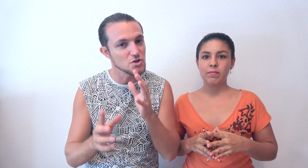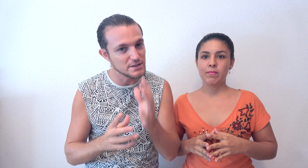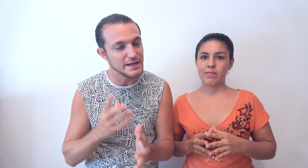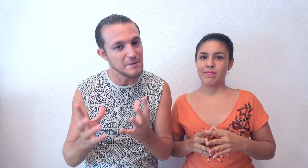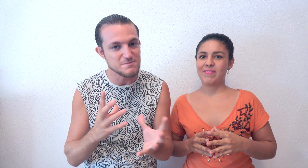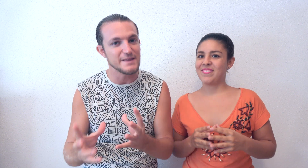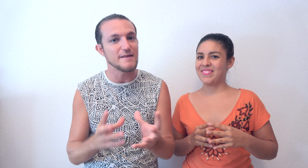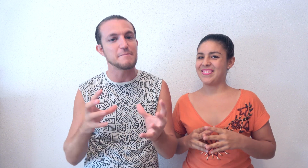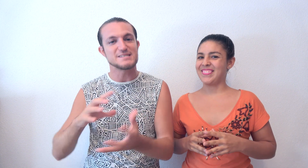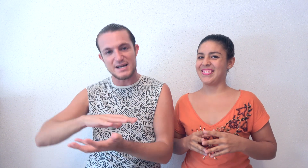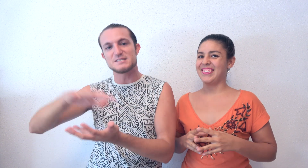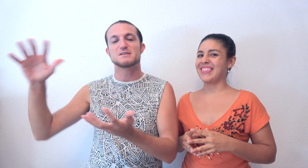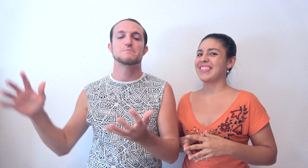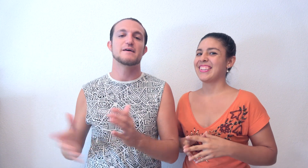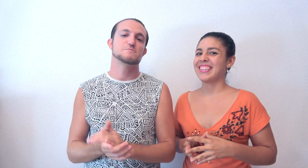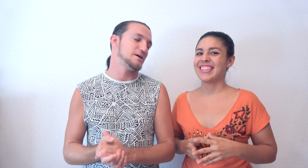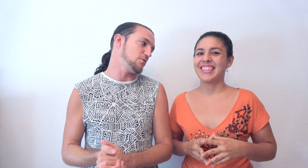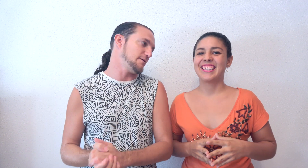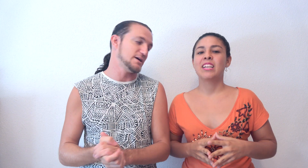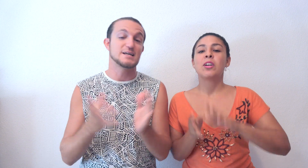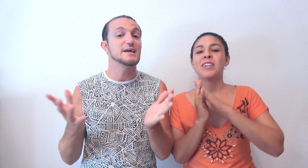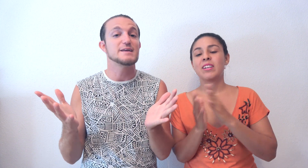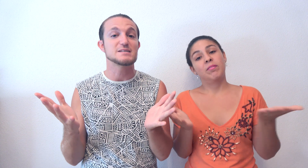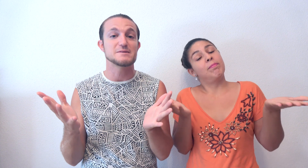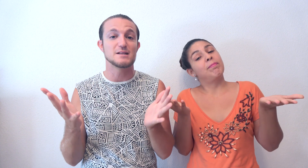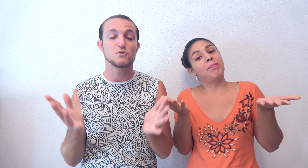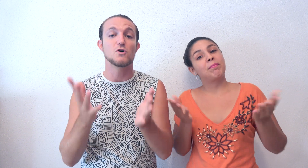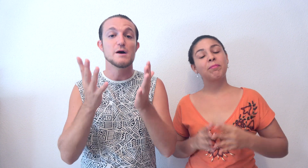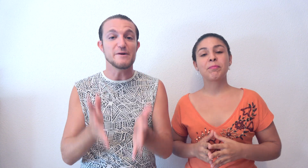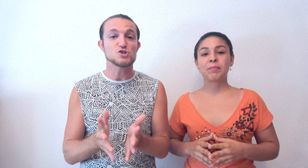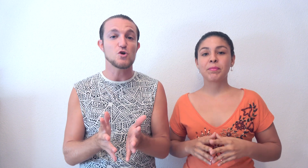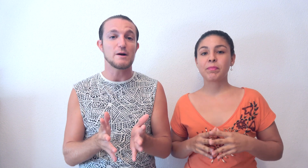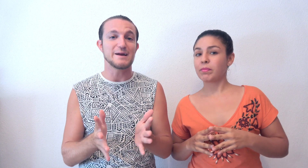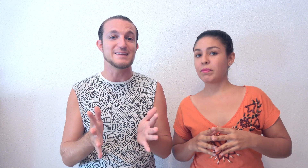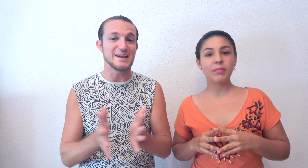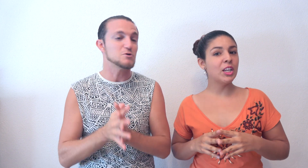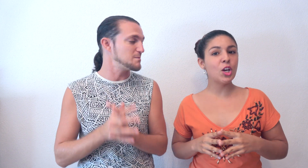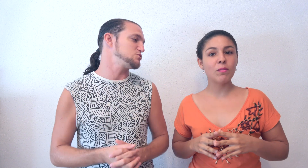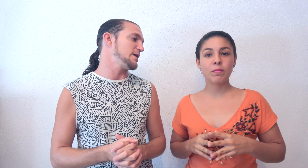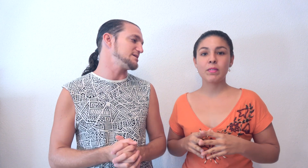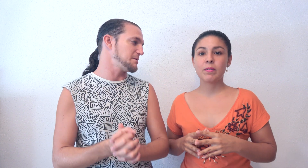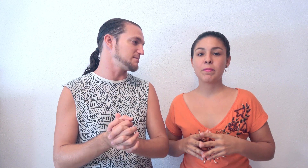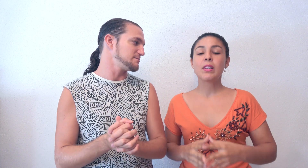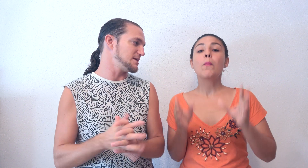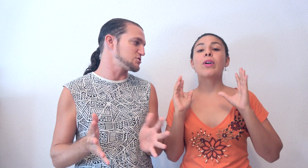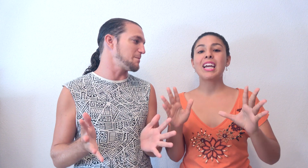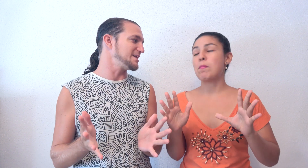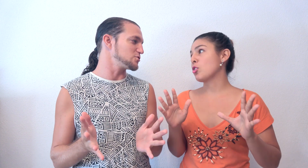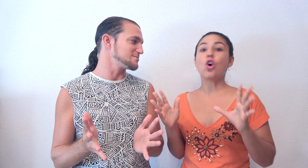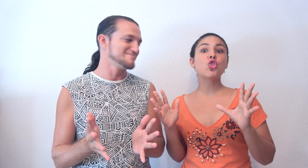tiene más variedad de paisajes y más esplanadas para conocer. Así que ya sabéis el truco. Pero esto no acaba aquí. Tenemos más lugares. ver, sorprendenos. Por os